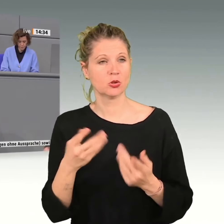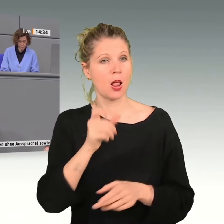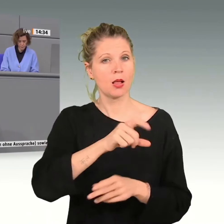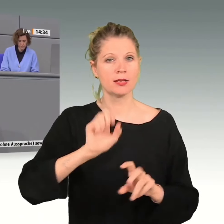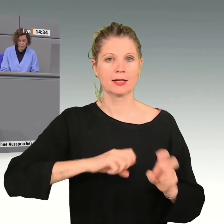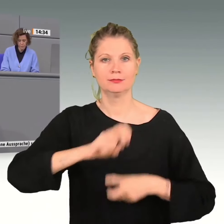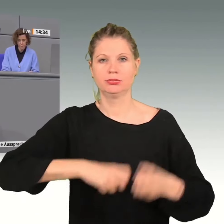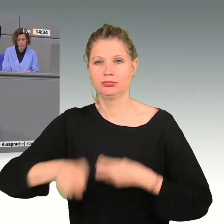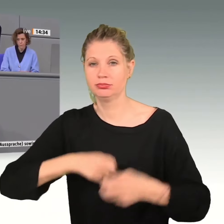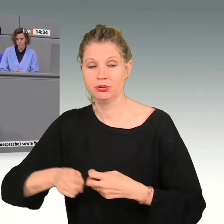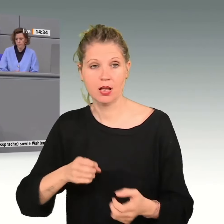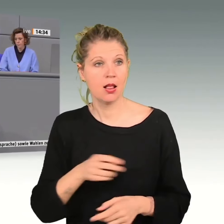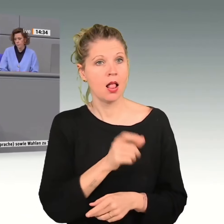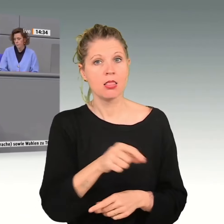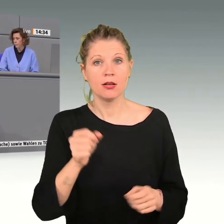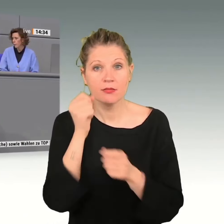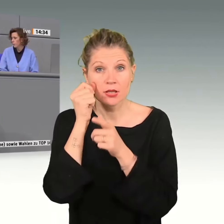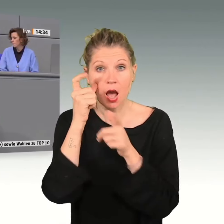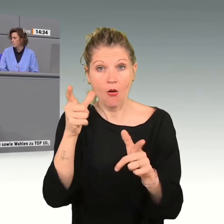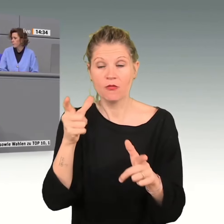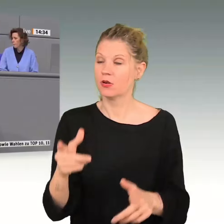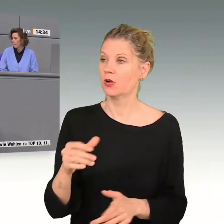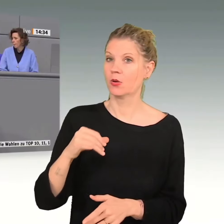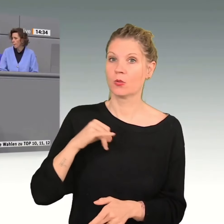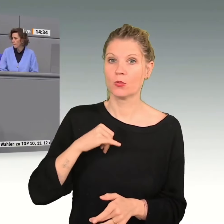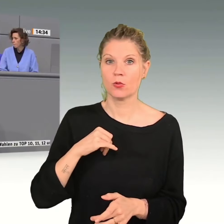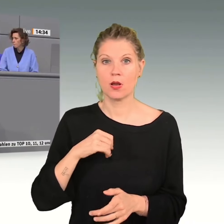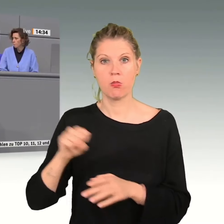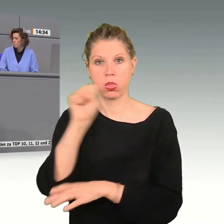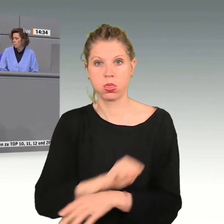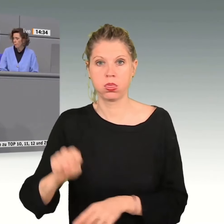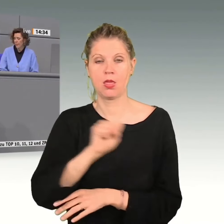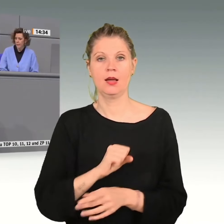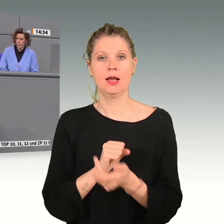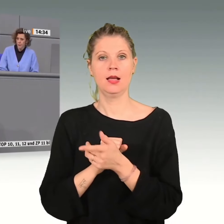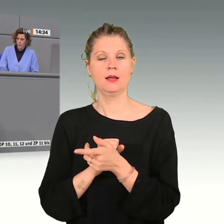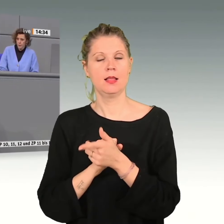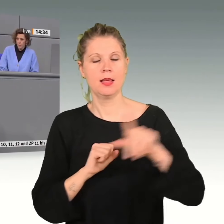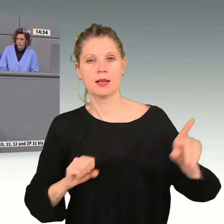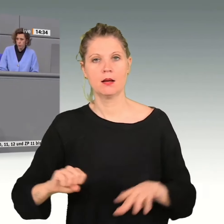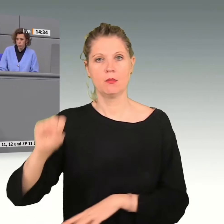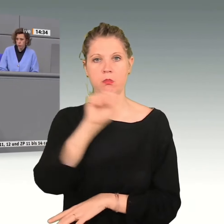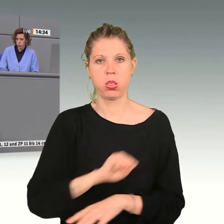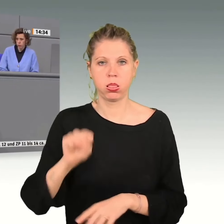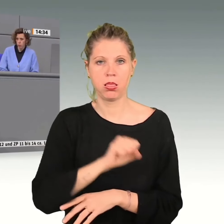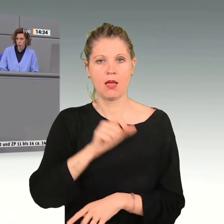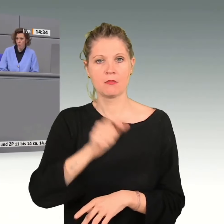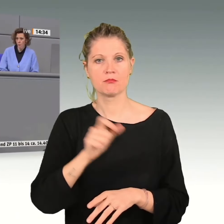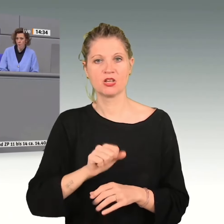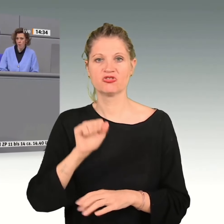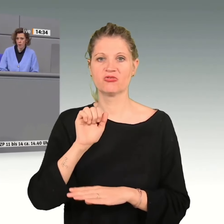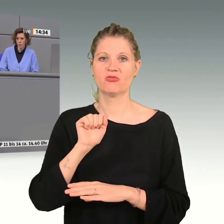auf! Das ist ein grüner Betrug, ein linker Betrug, und zwar ein menschenverachtender Betrug auf eure Kosten.